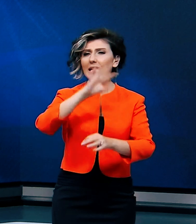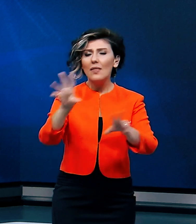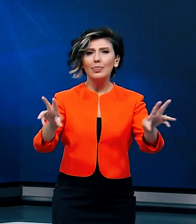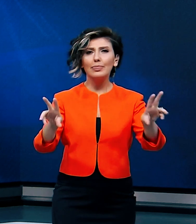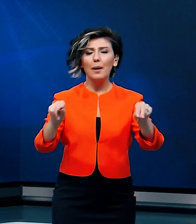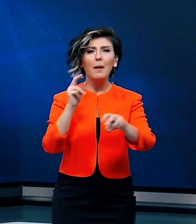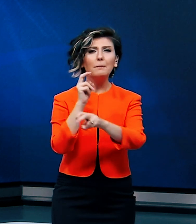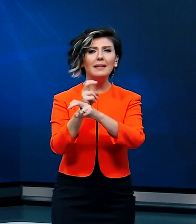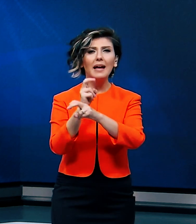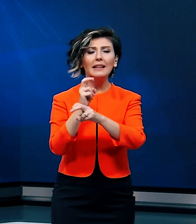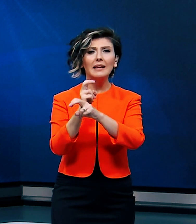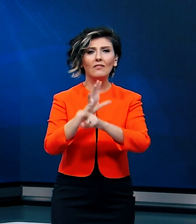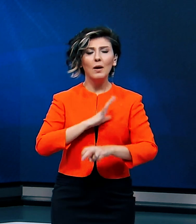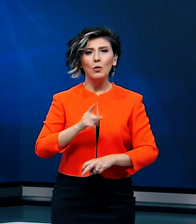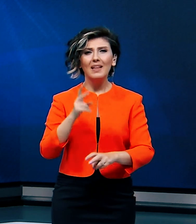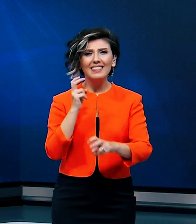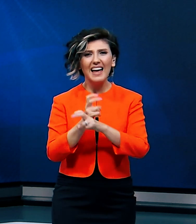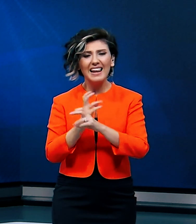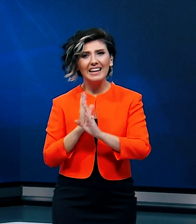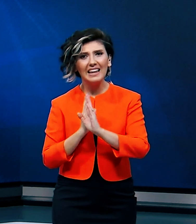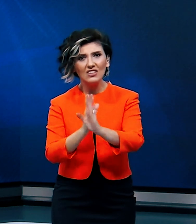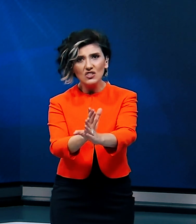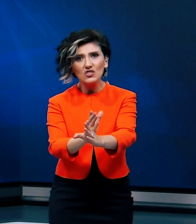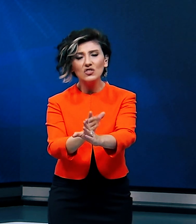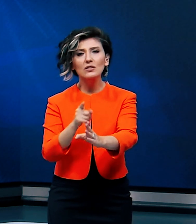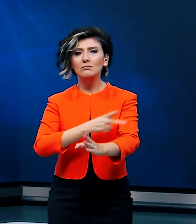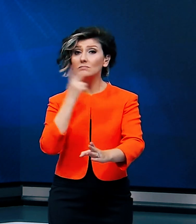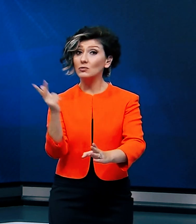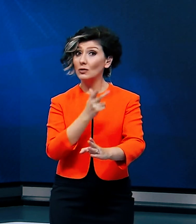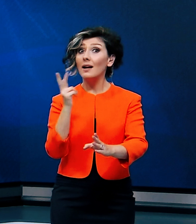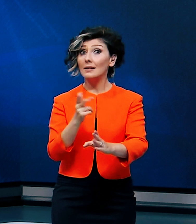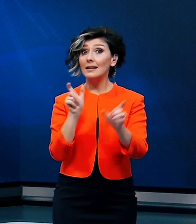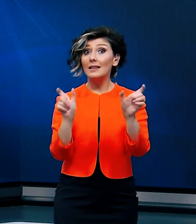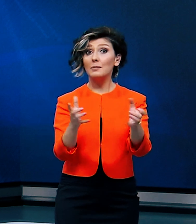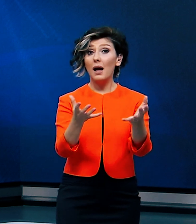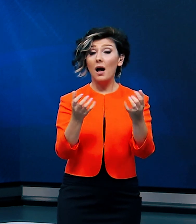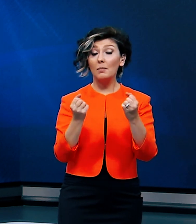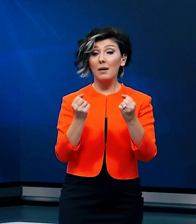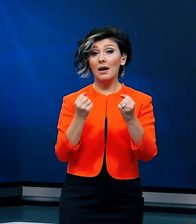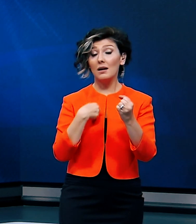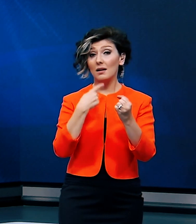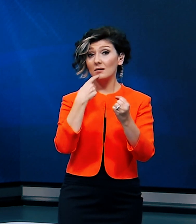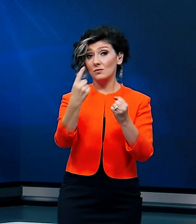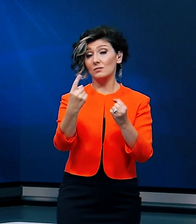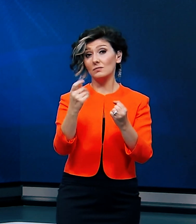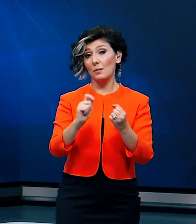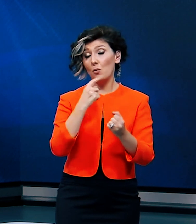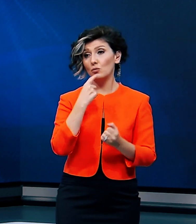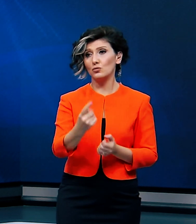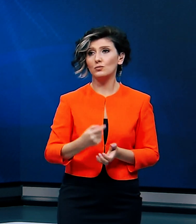tamamını tehdit eden bu tehlikeli gidişe karşı süratle tedbir almaya davet ediyoruz.